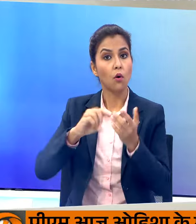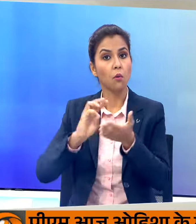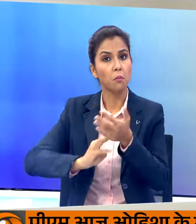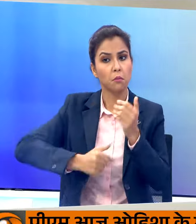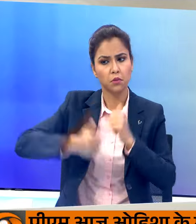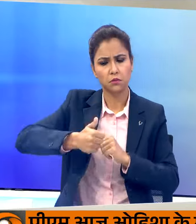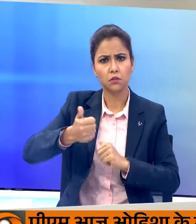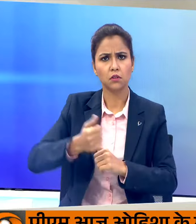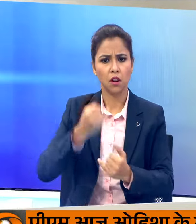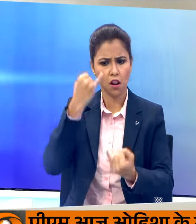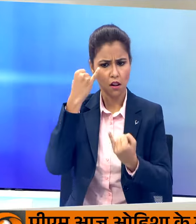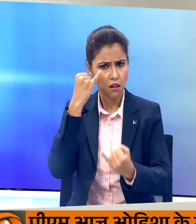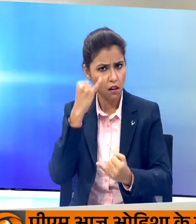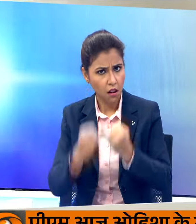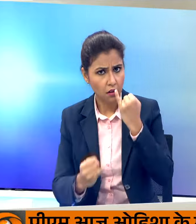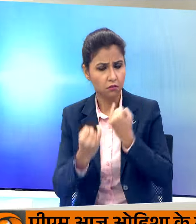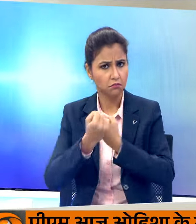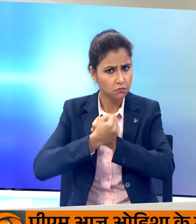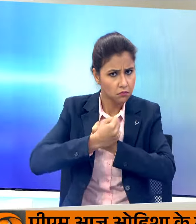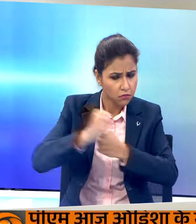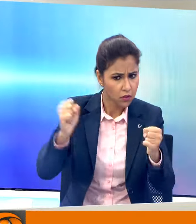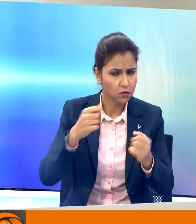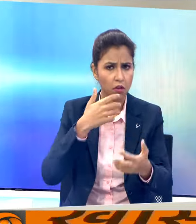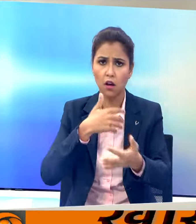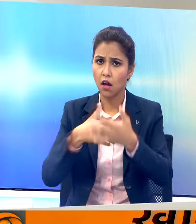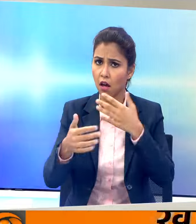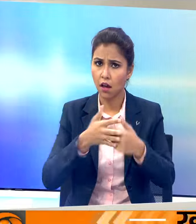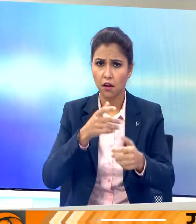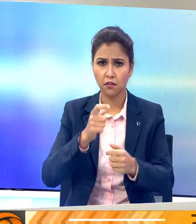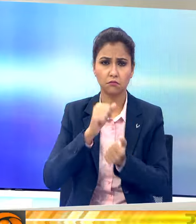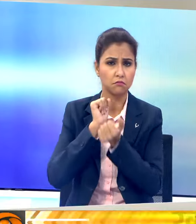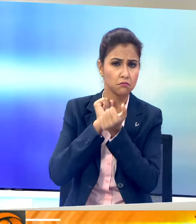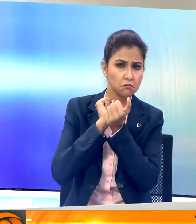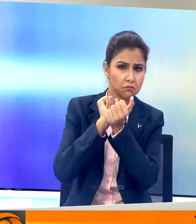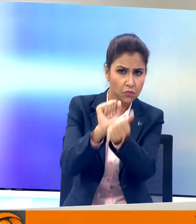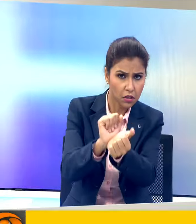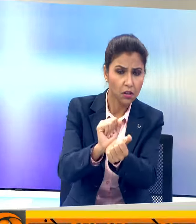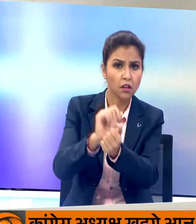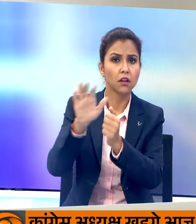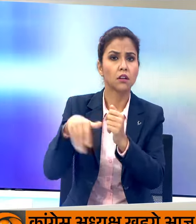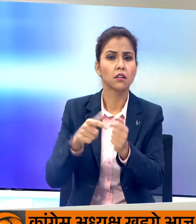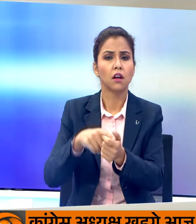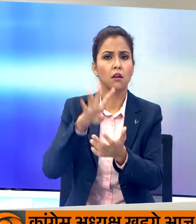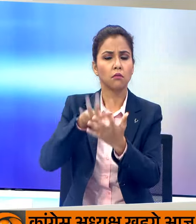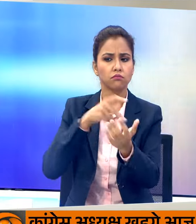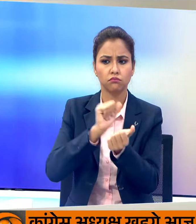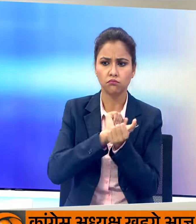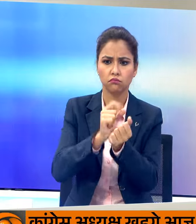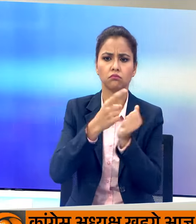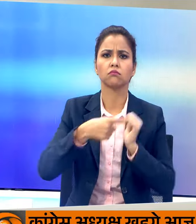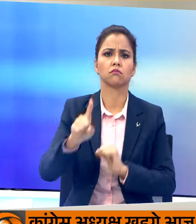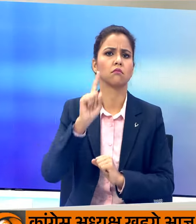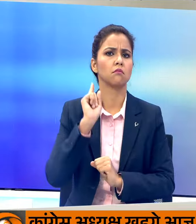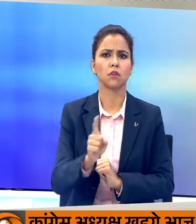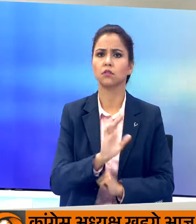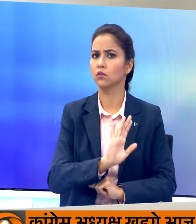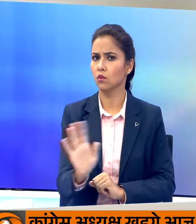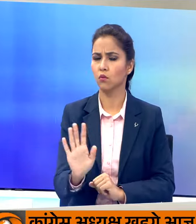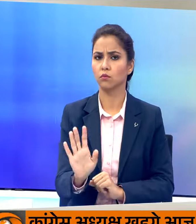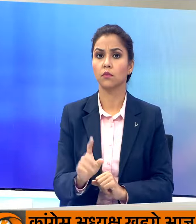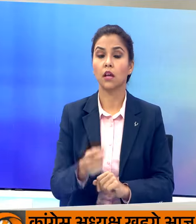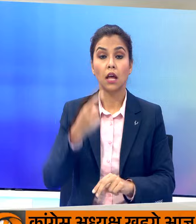अंतरिम जमानत दी जाए तो किसी भी नेता को गिरफतार या न्याइक हेरासत में नहीं रखा जा सकीगा